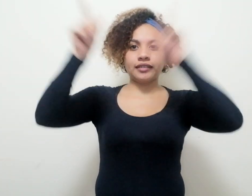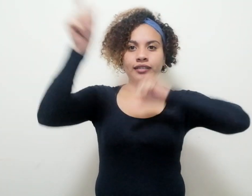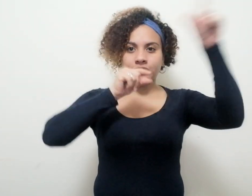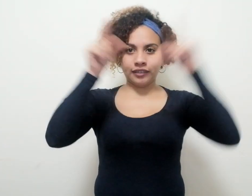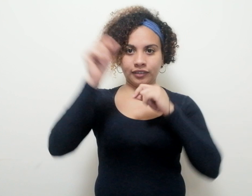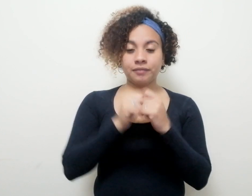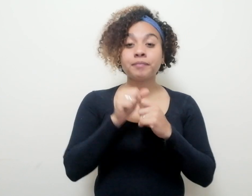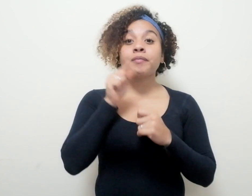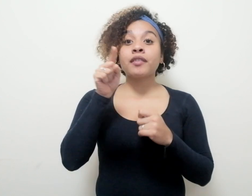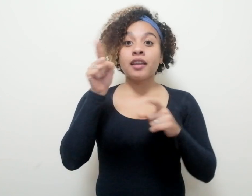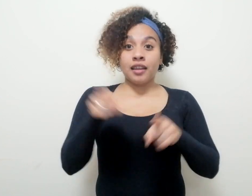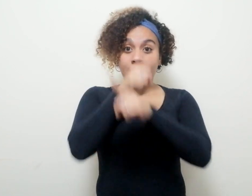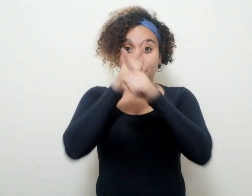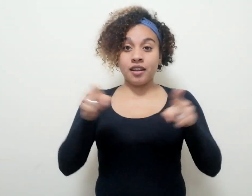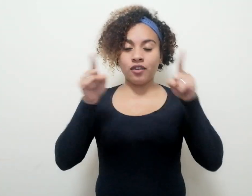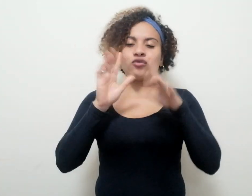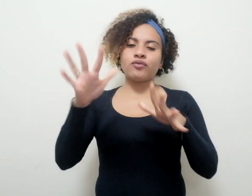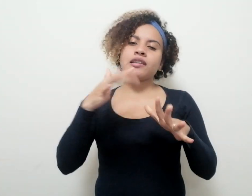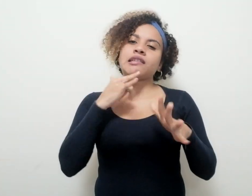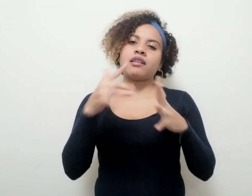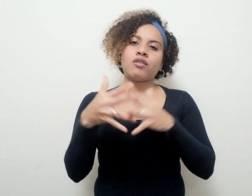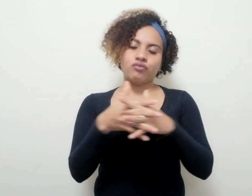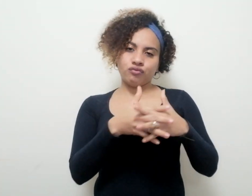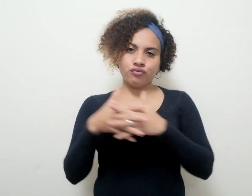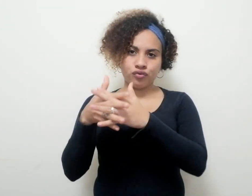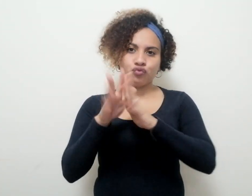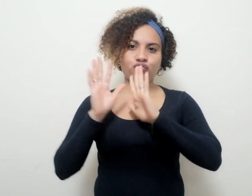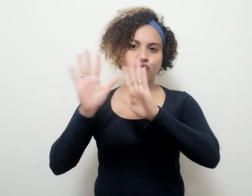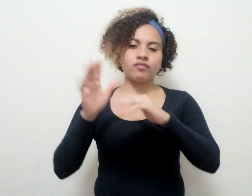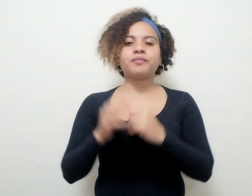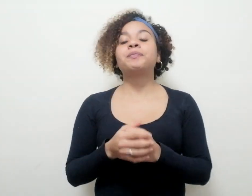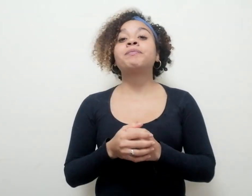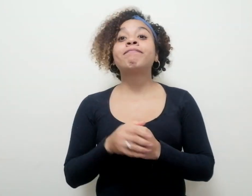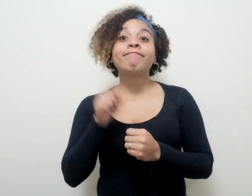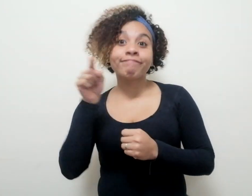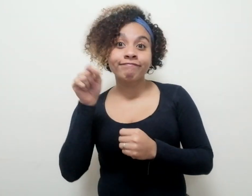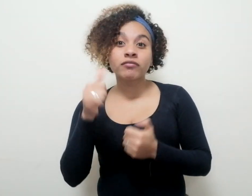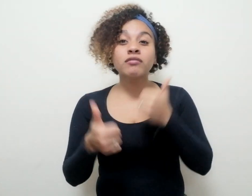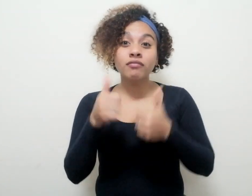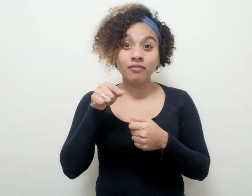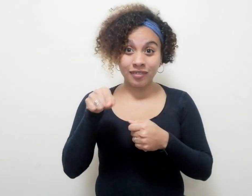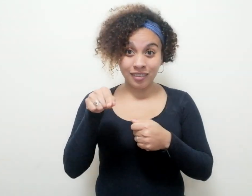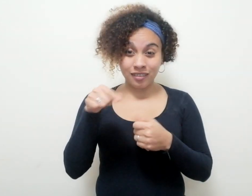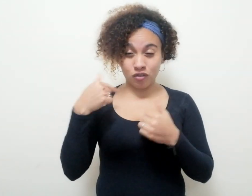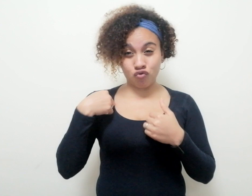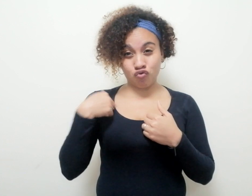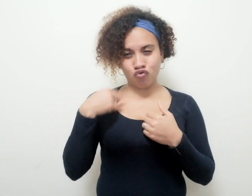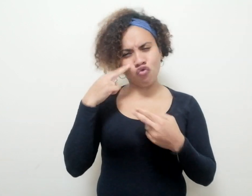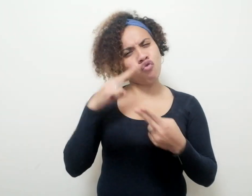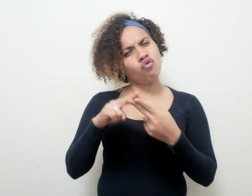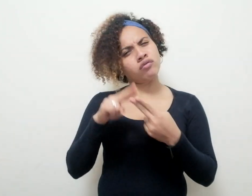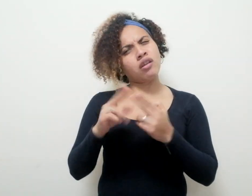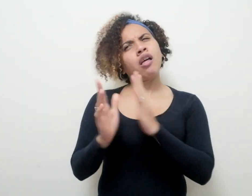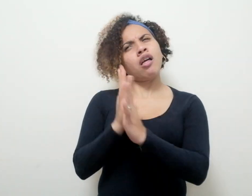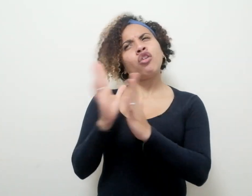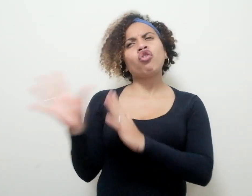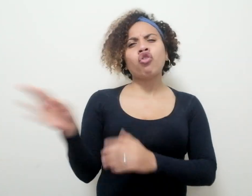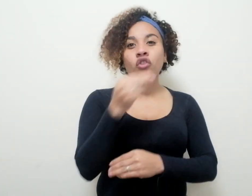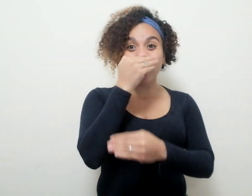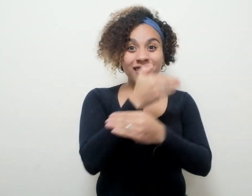El himno nacional de los Estados Unidos. Daba el caso de que en esta versión que conocía todo niño y niño,